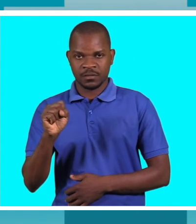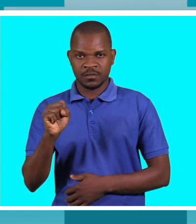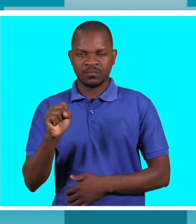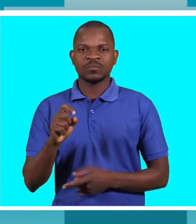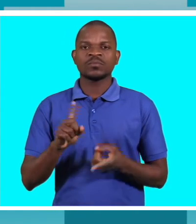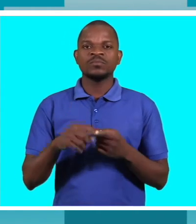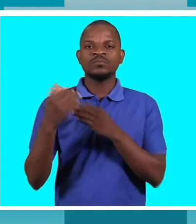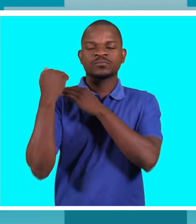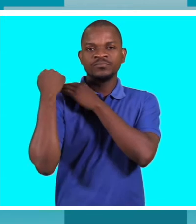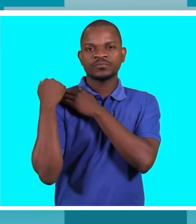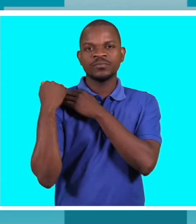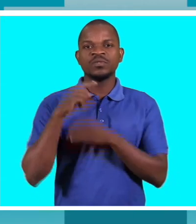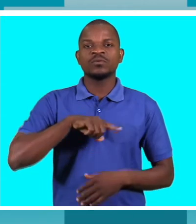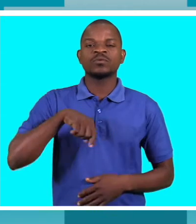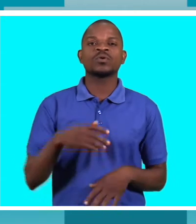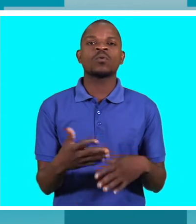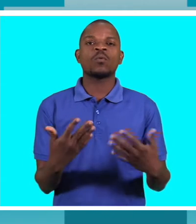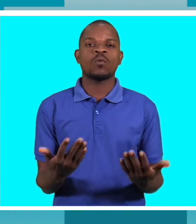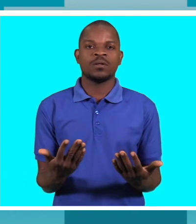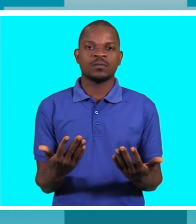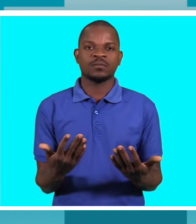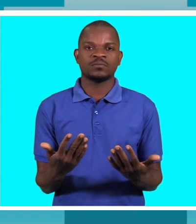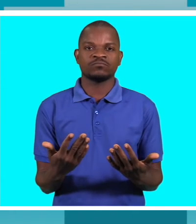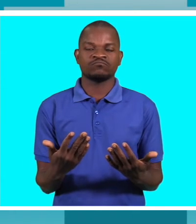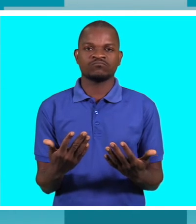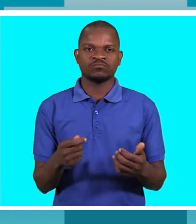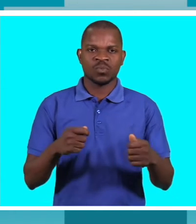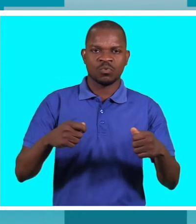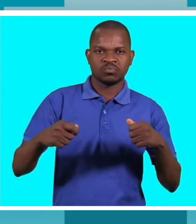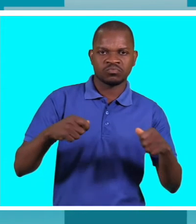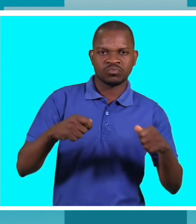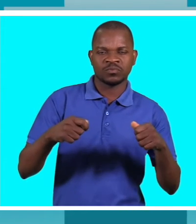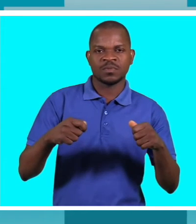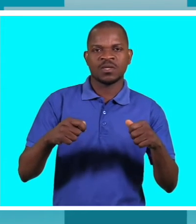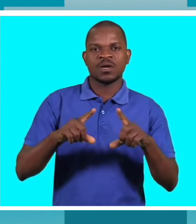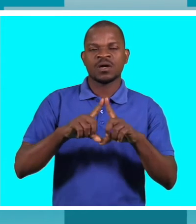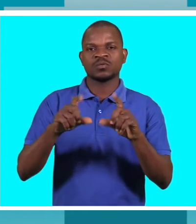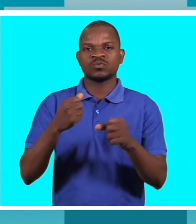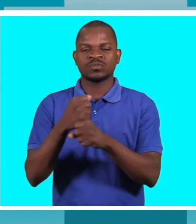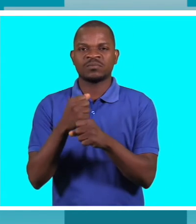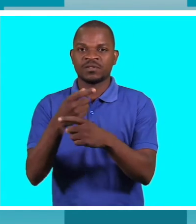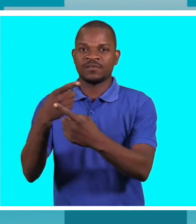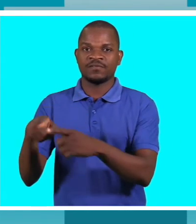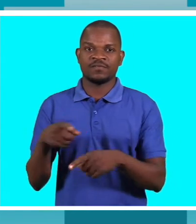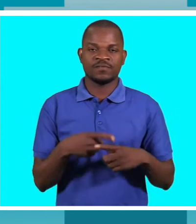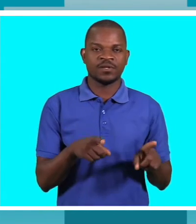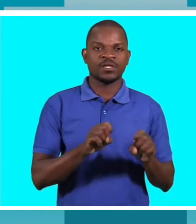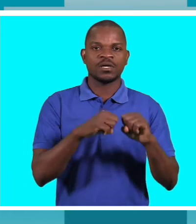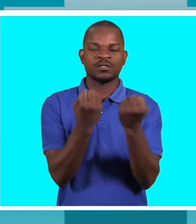a nossa responsabilidade é coordenar as ações realizadas por diferentes atores de resposta ao